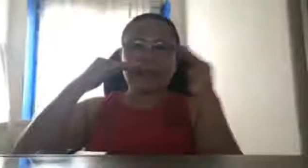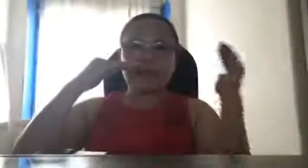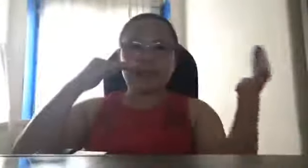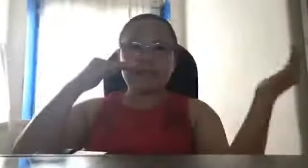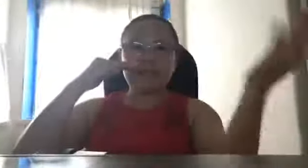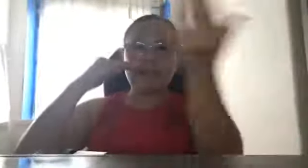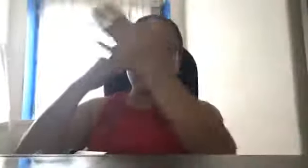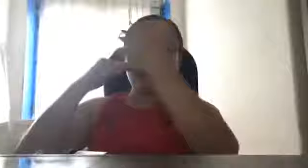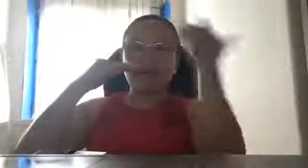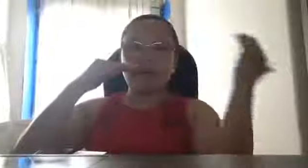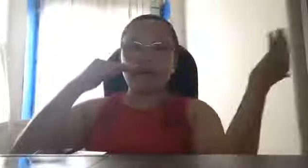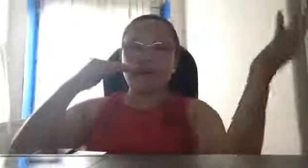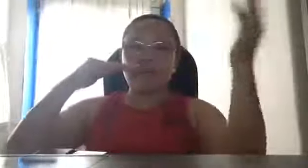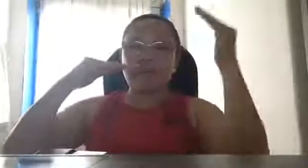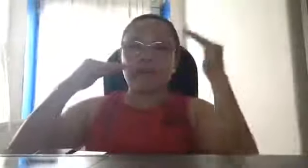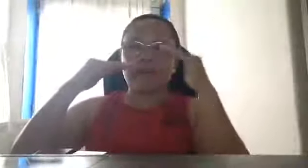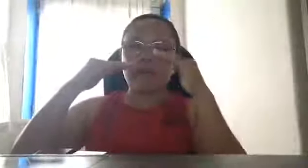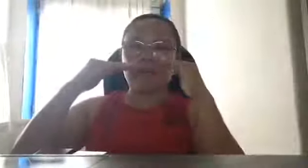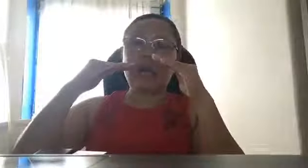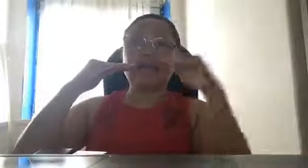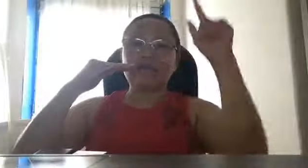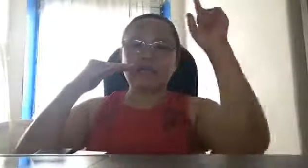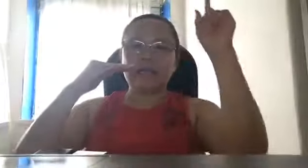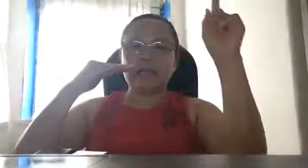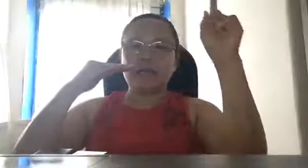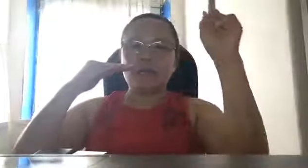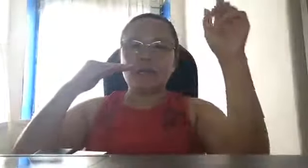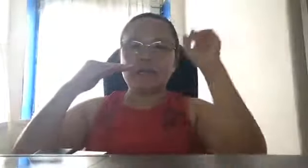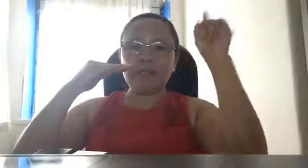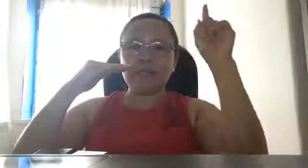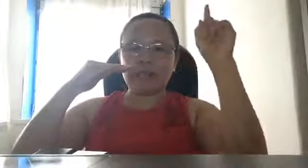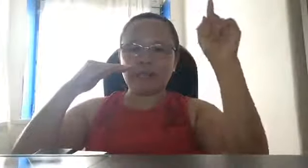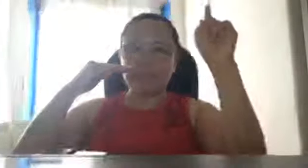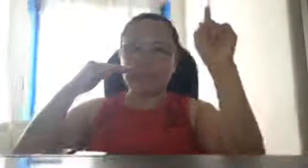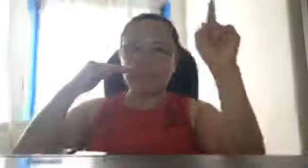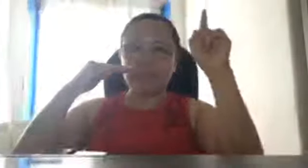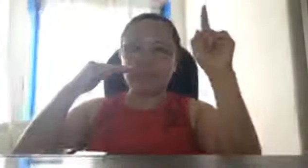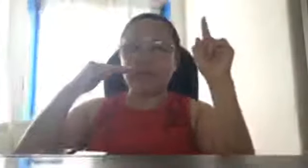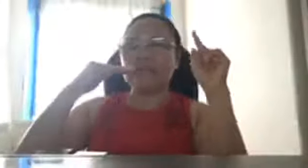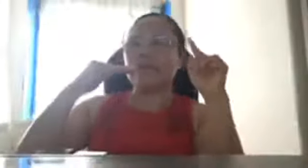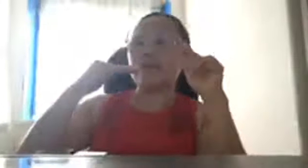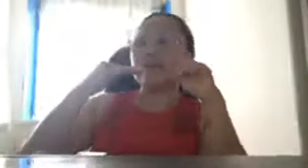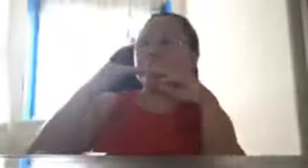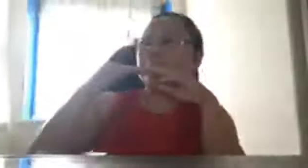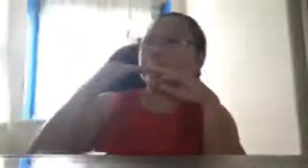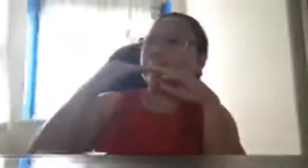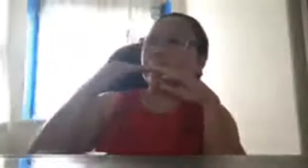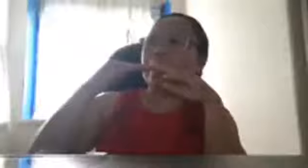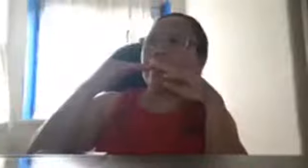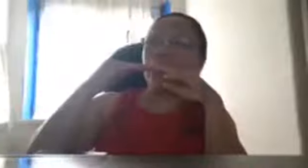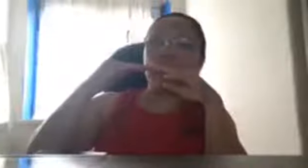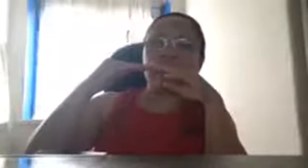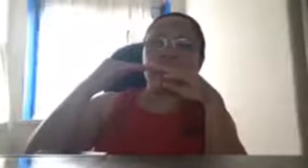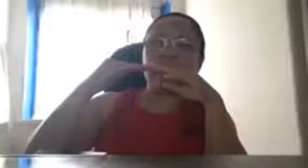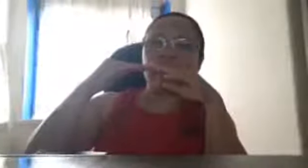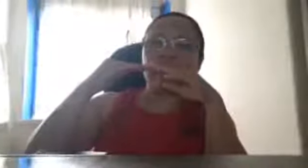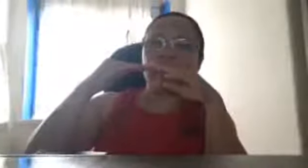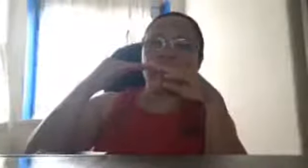na, sa, kahit, kung mayroon tayo niyan, yung, ang tawag niyan, eh, radar, parang, ah,